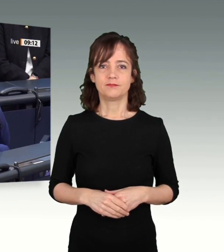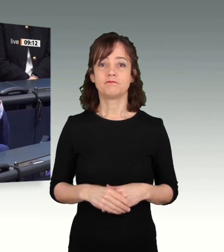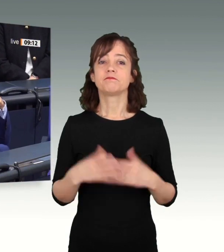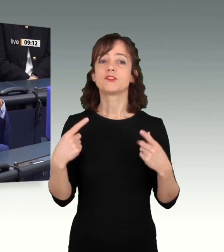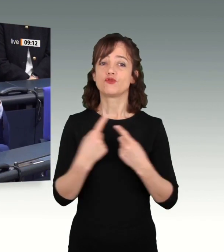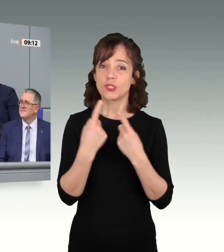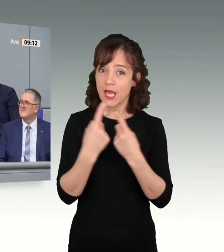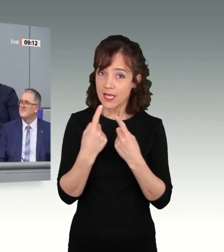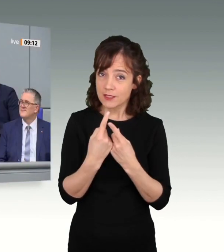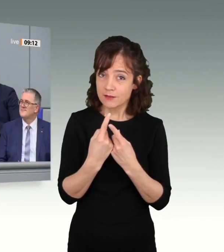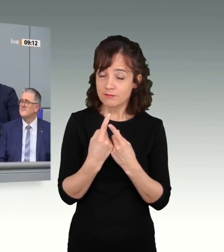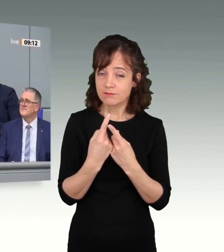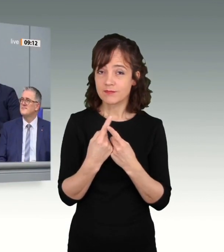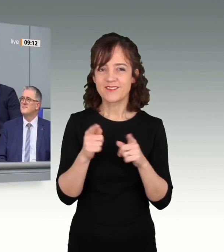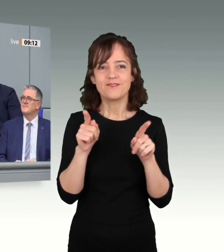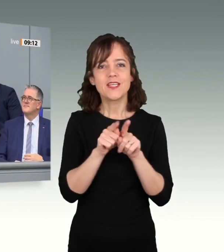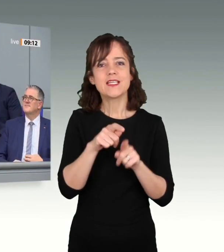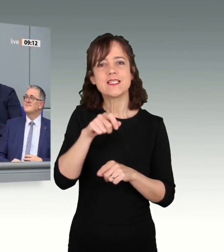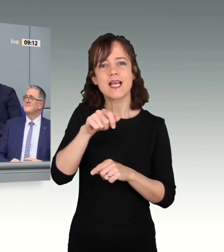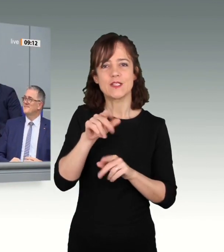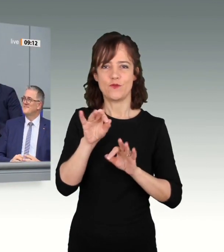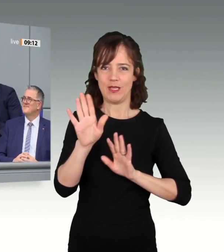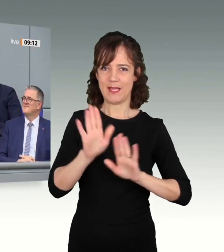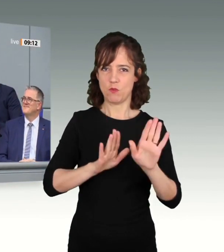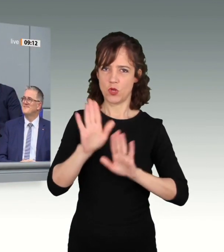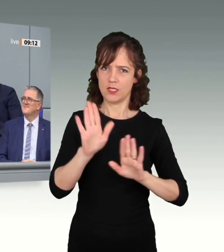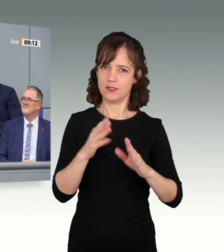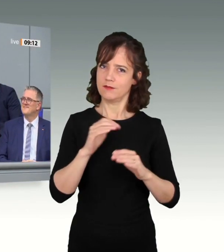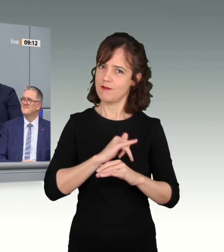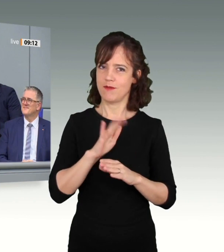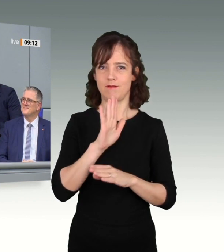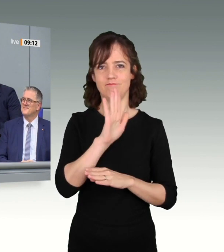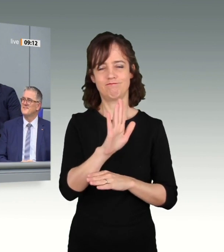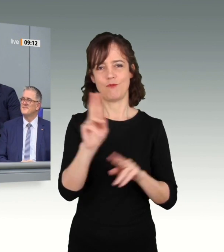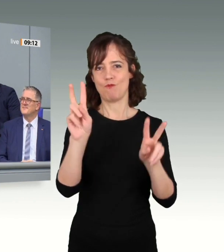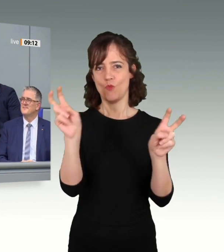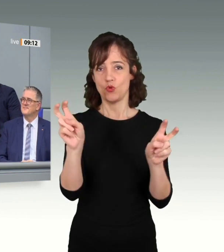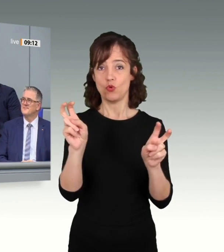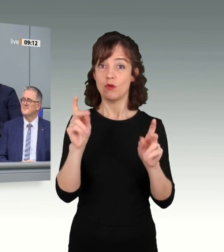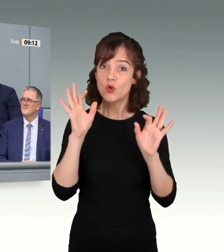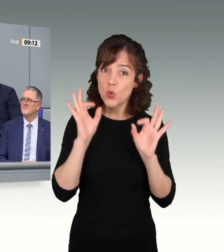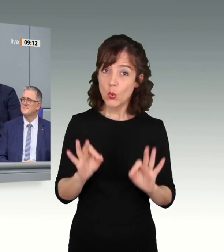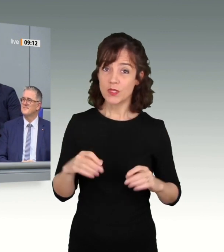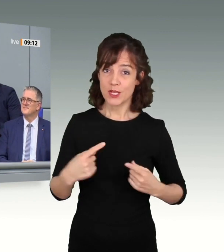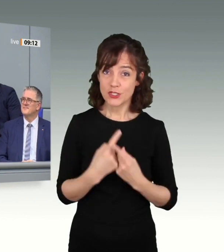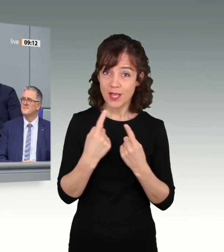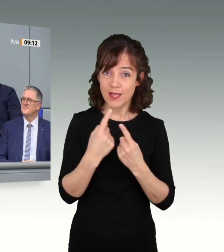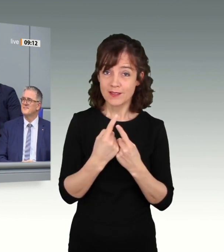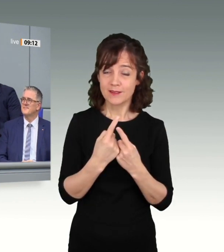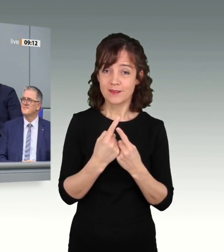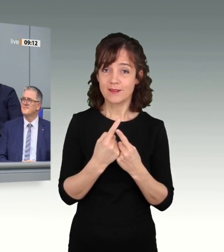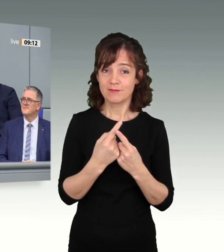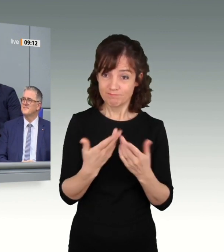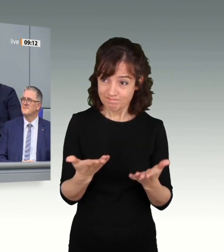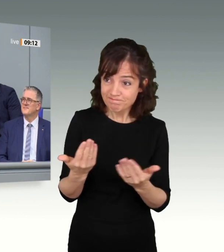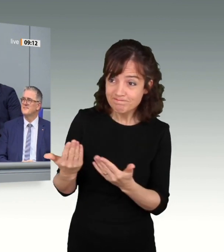Streit ist das Salz der Demokratie. Das war immer Ihre Devise. Zum konstruktiven Streit haben Sie uns Abgeordnete als